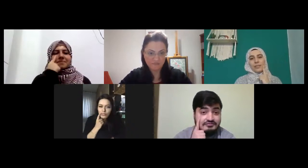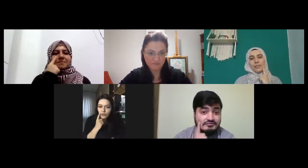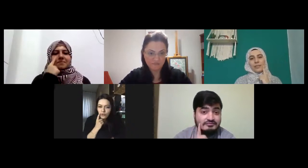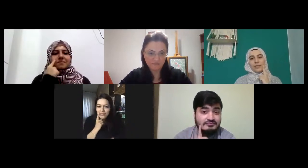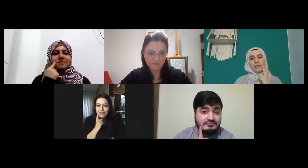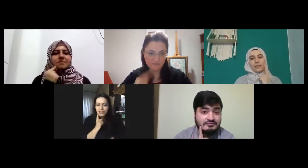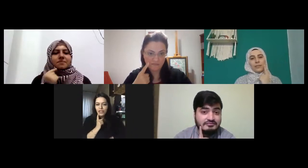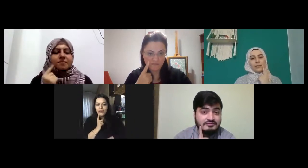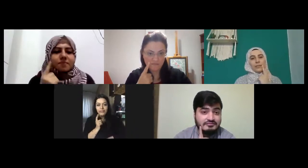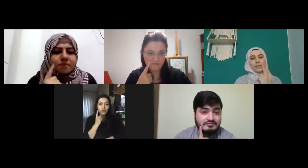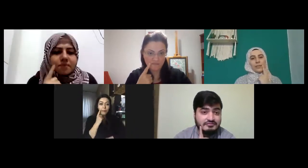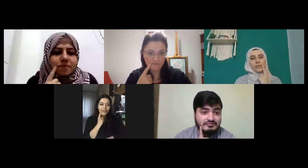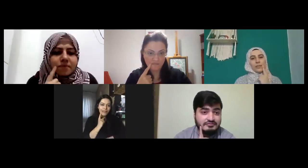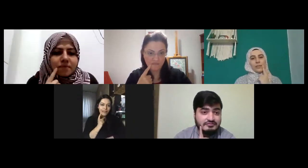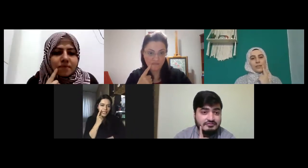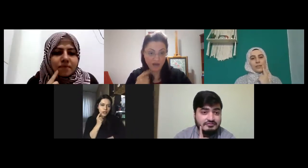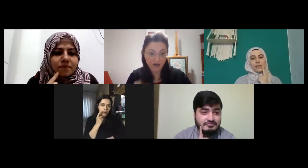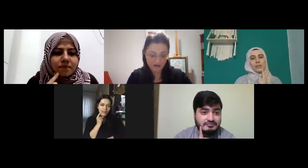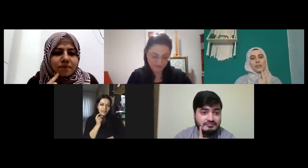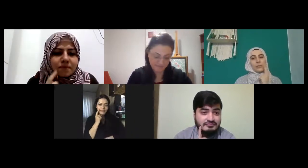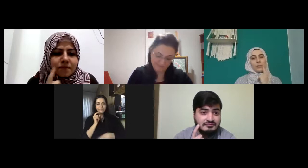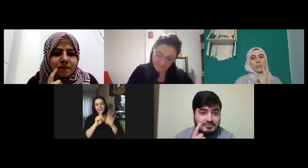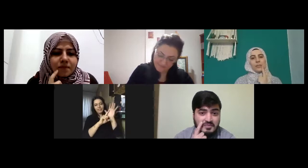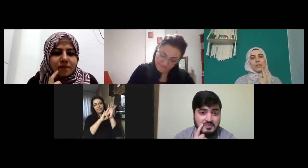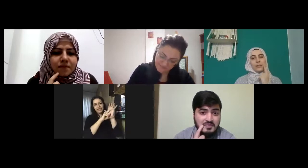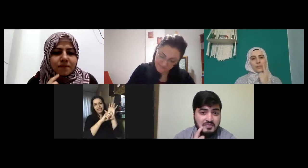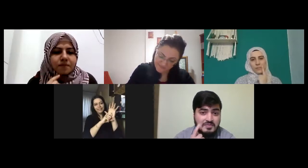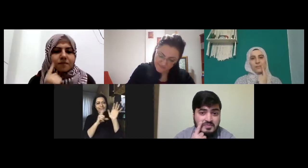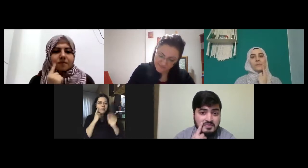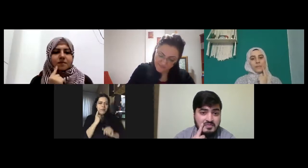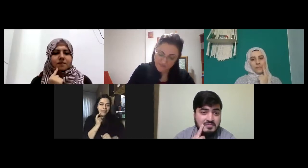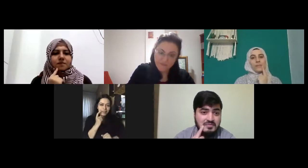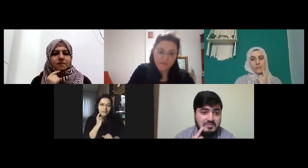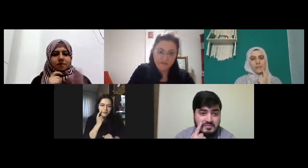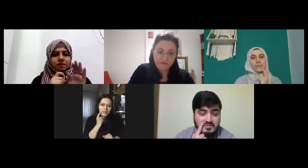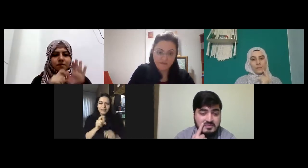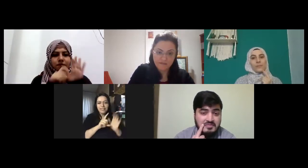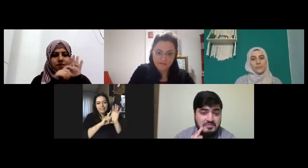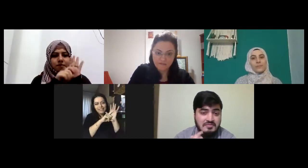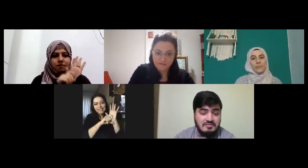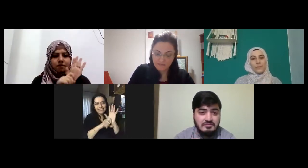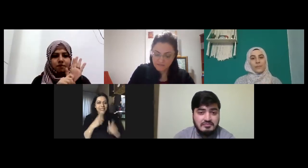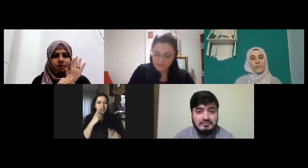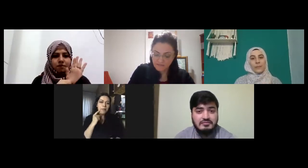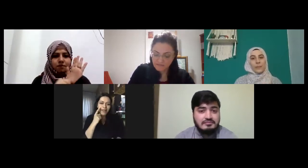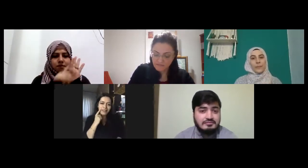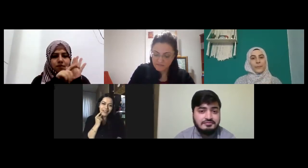dudak izazına aşağıya giderse bu da bal anlamına geliyor bal tatlı bal gibi ya da tatlıyla balla